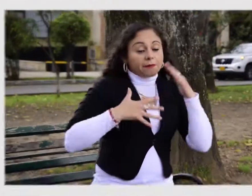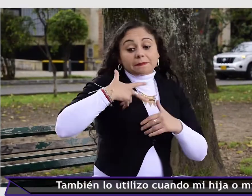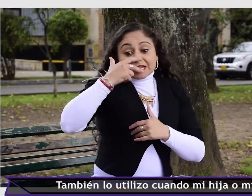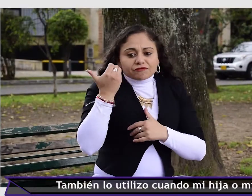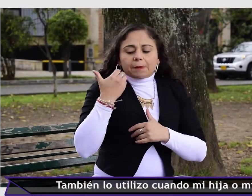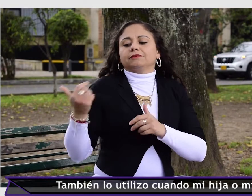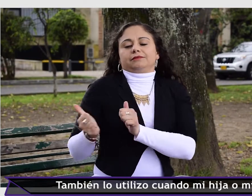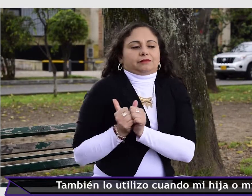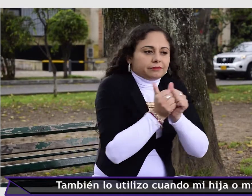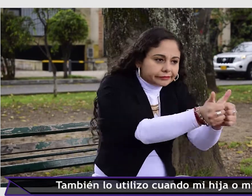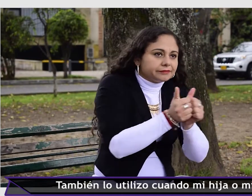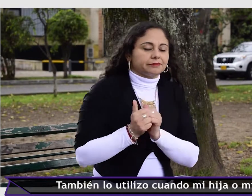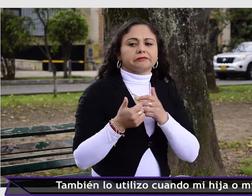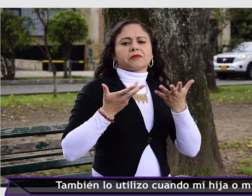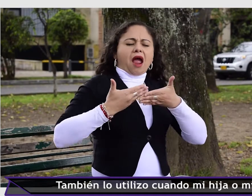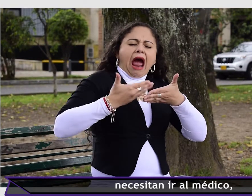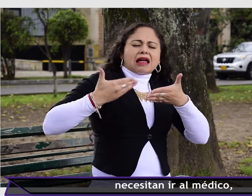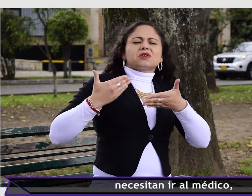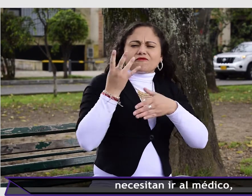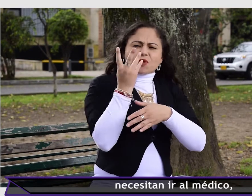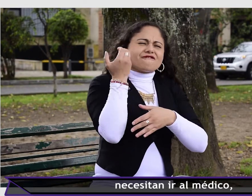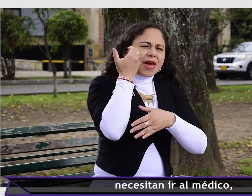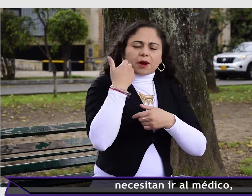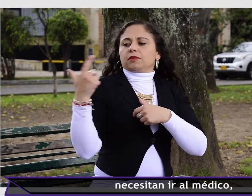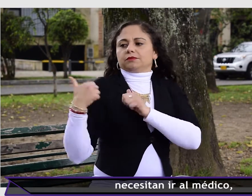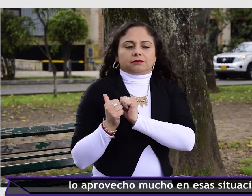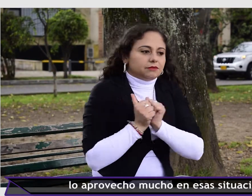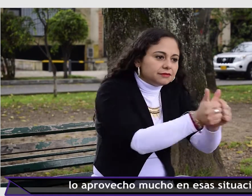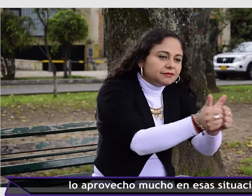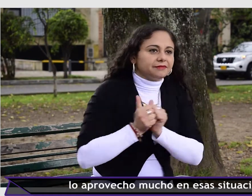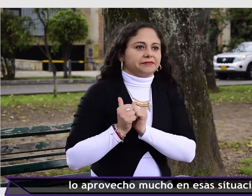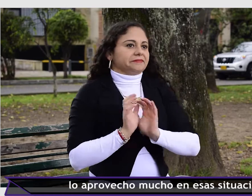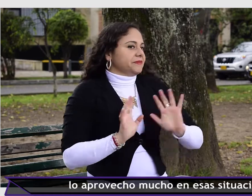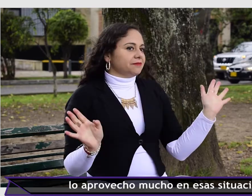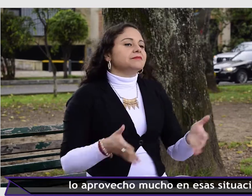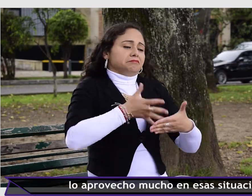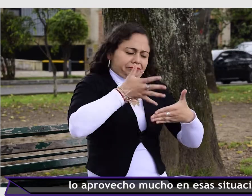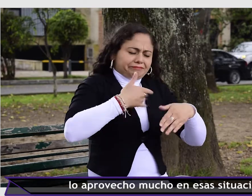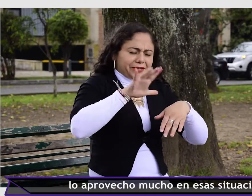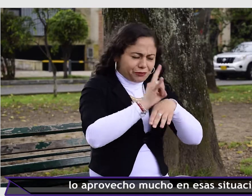También lo utilizo cuando mi hija o mi esposo necesitan ir al médico. Lo aprovecho mucho en esas situaciones.